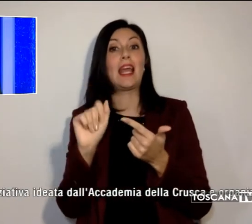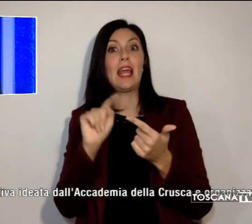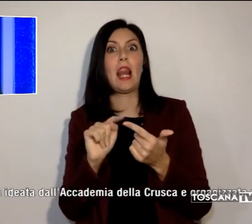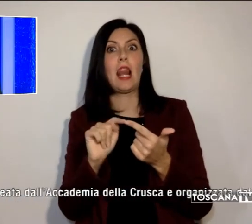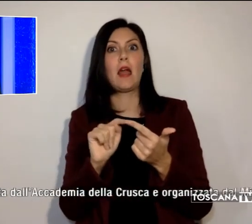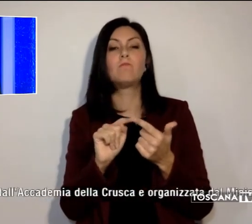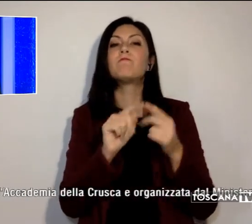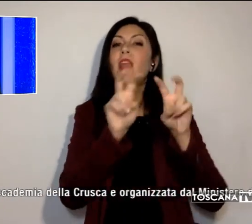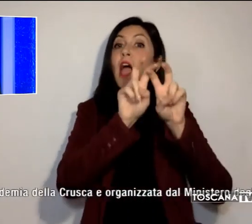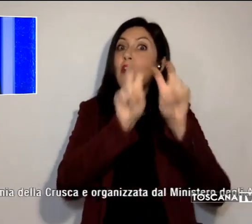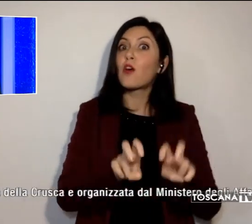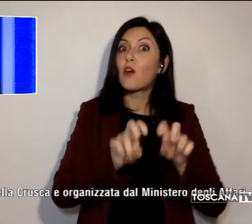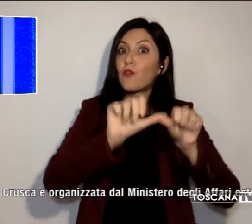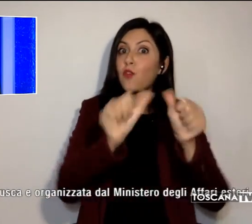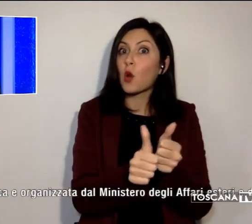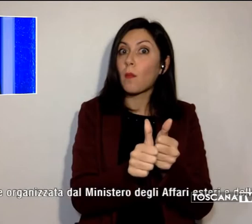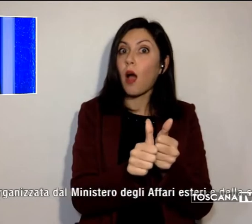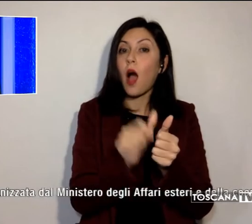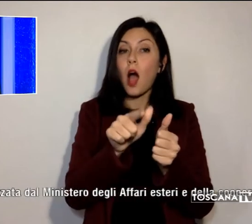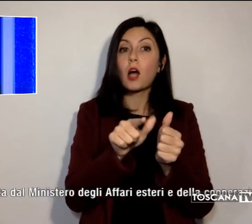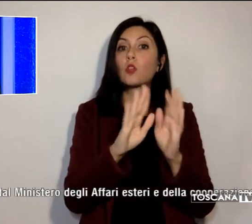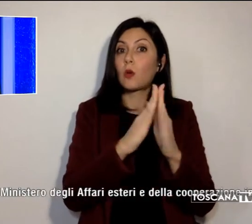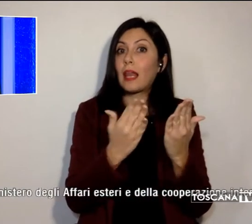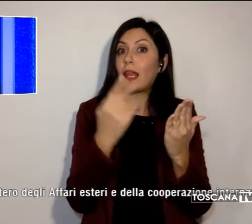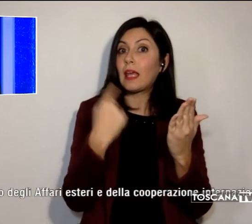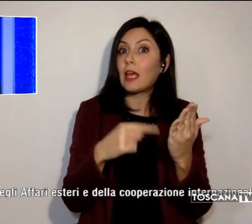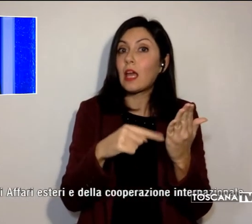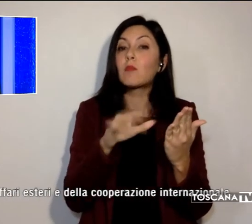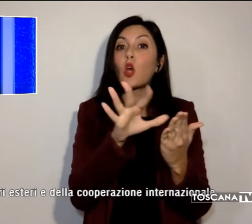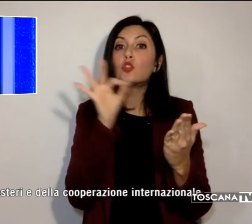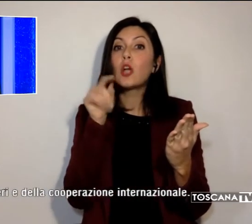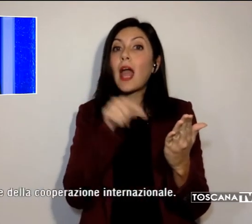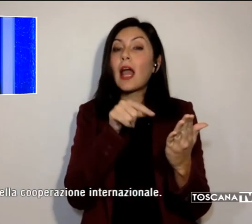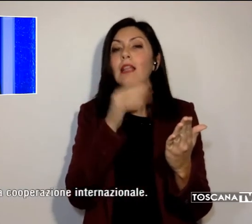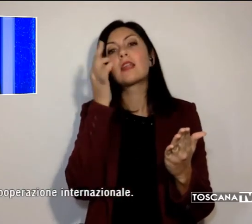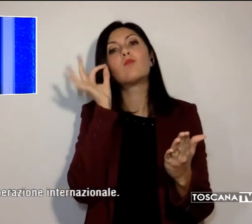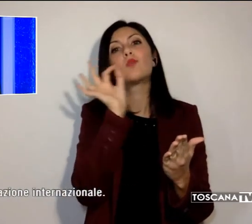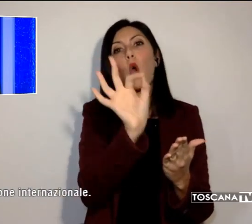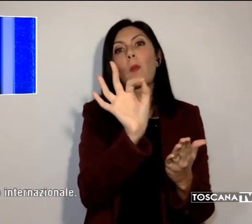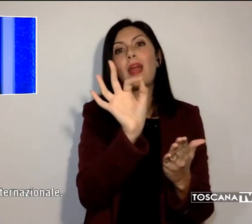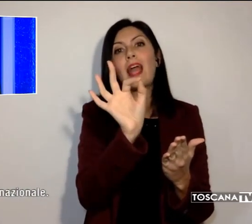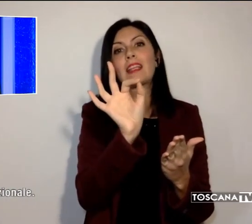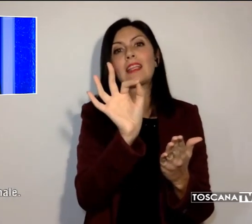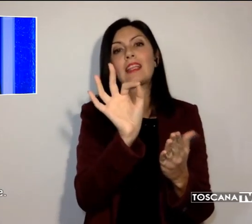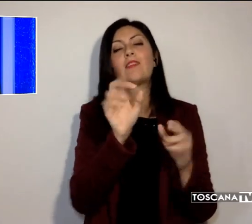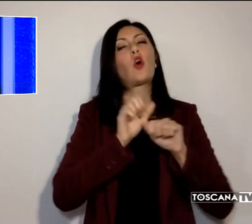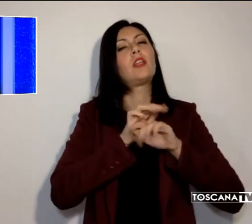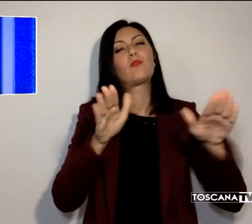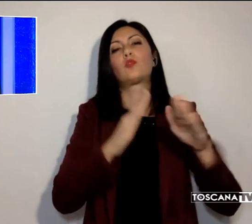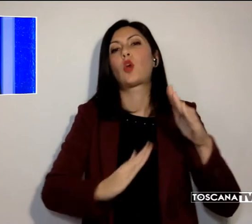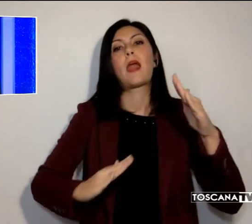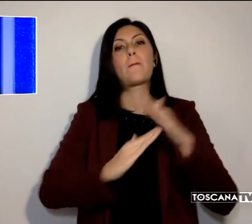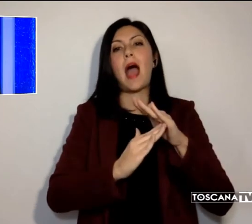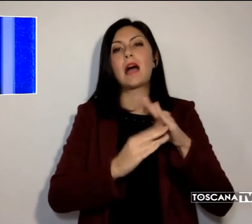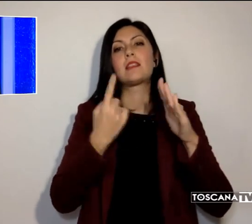elettronico per questa pubblicazione, spiega una nota, è volta a dare la massima diffusione alla settimana della